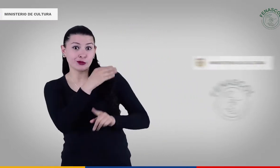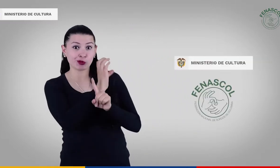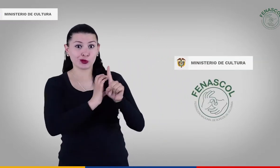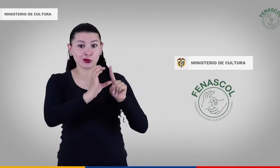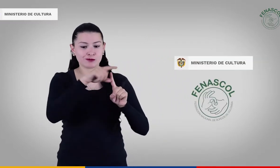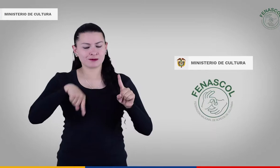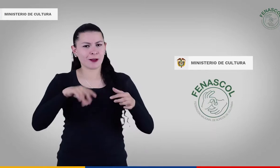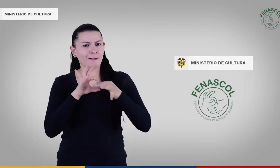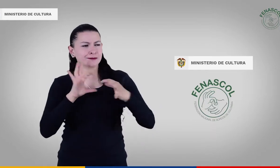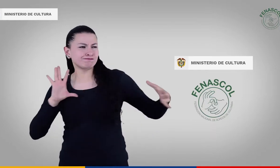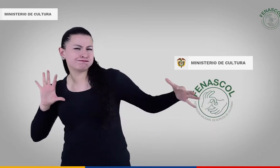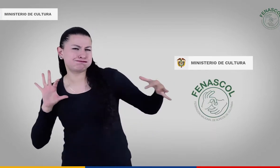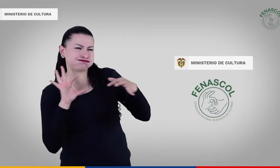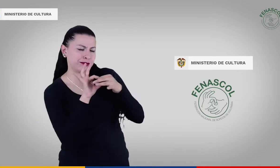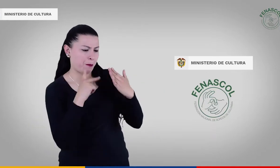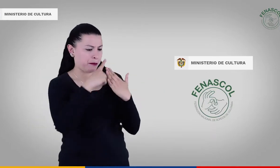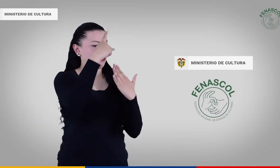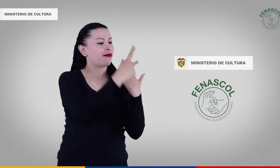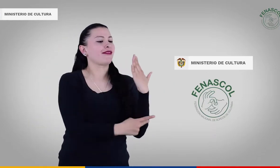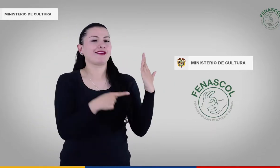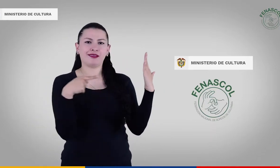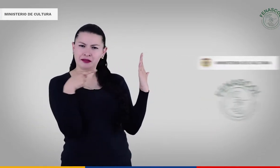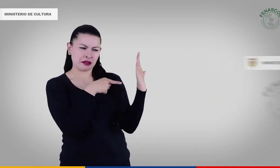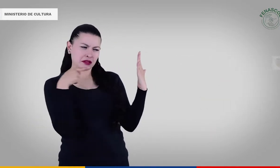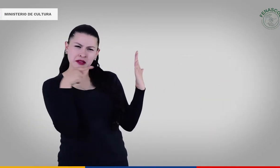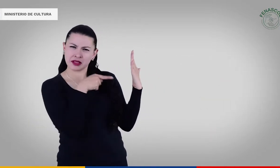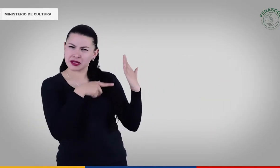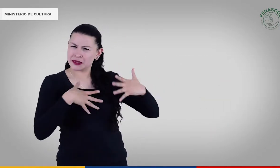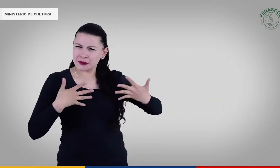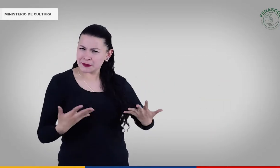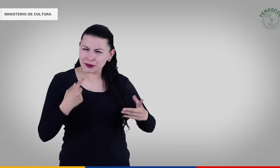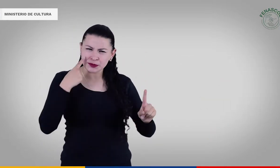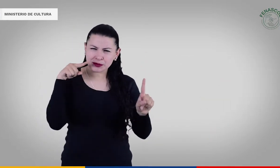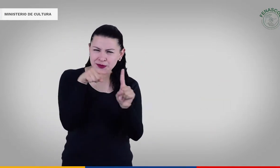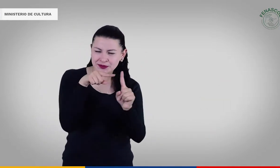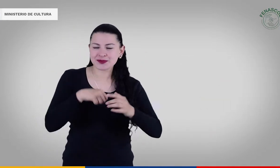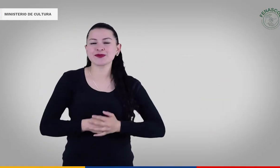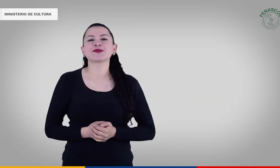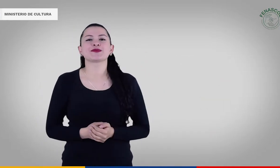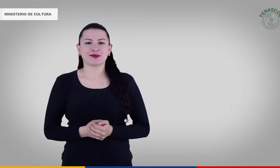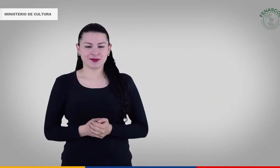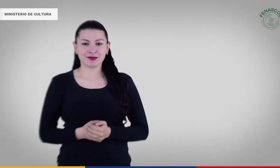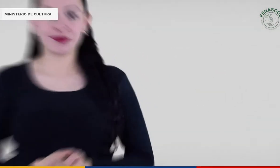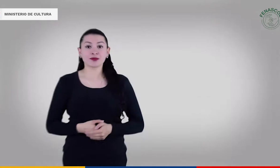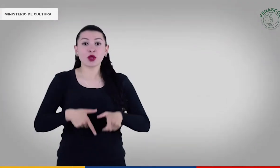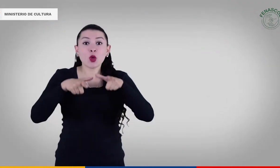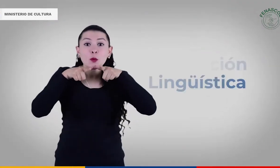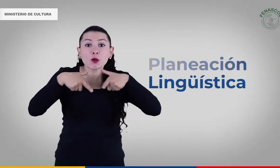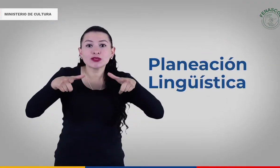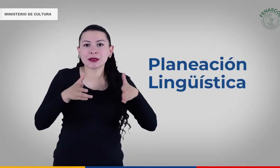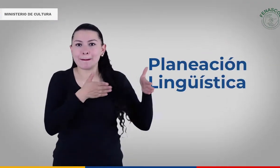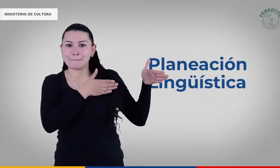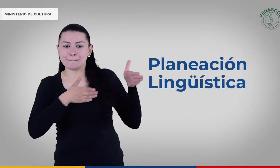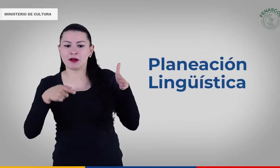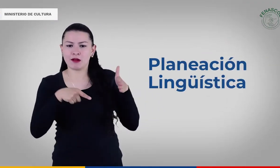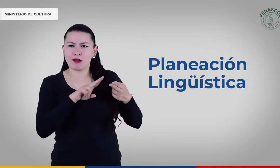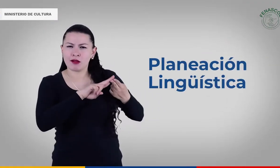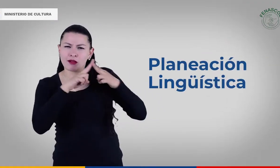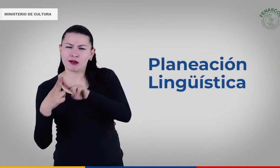y te cuento de qué se trata y cuál es el objetivo de esta alianza. El tema